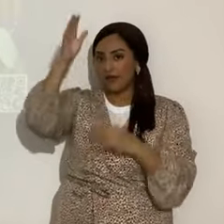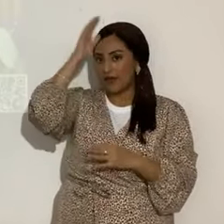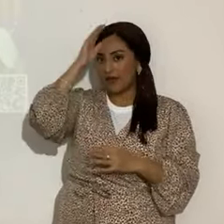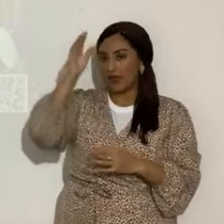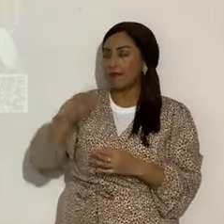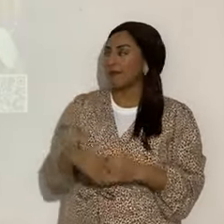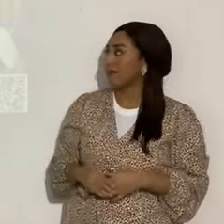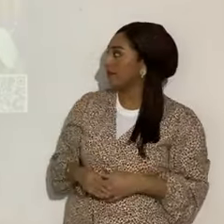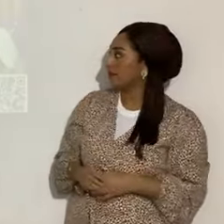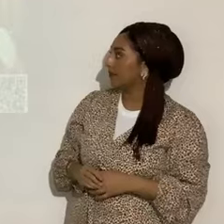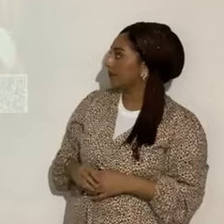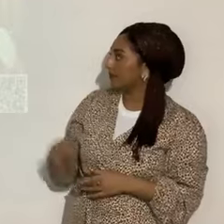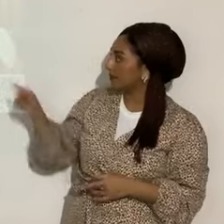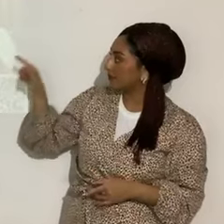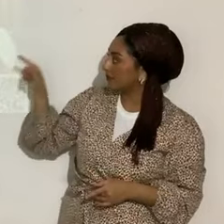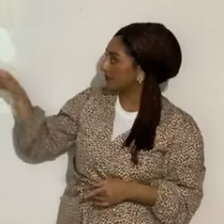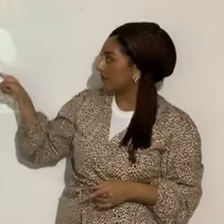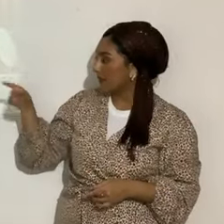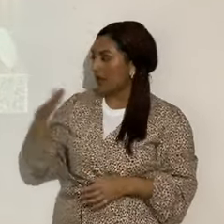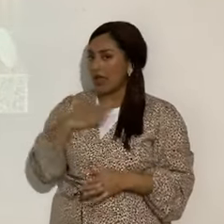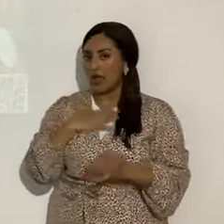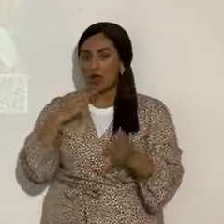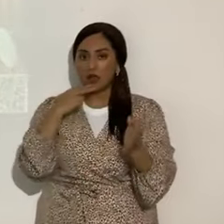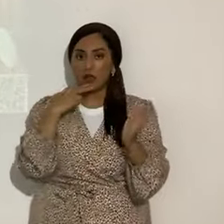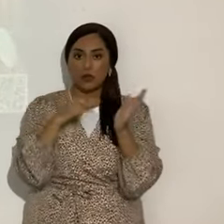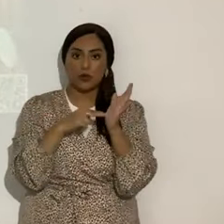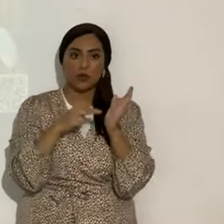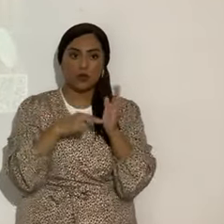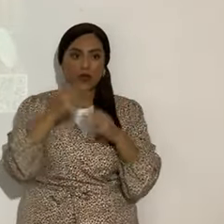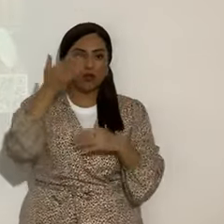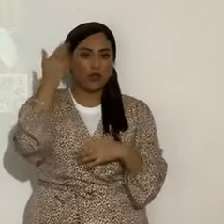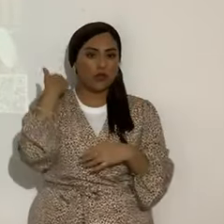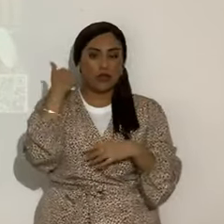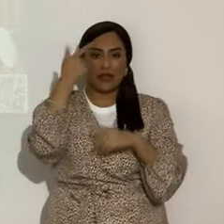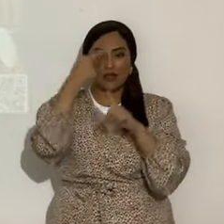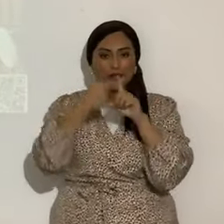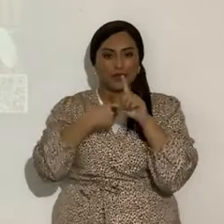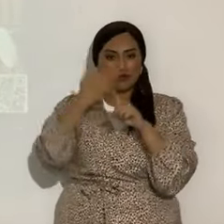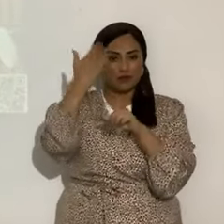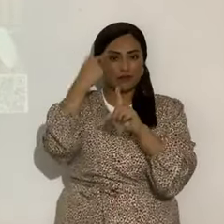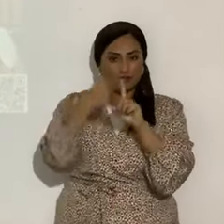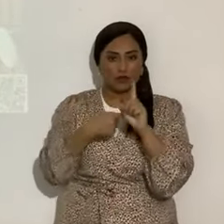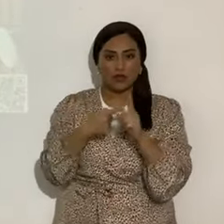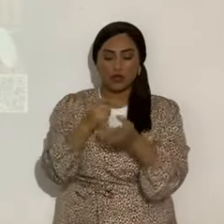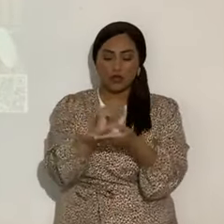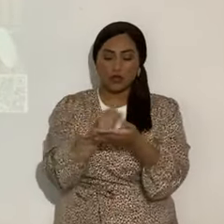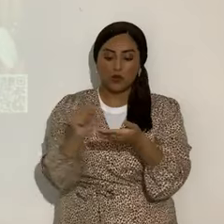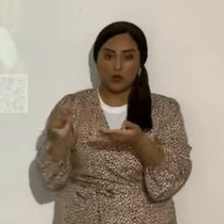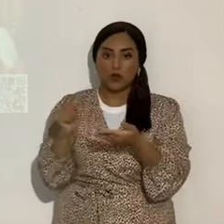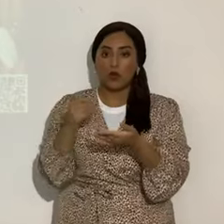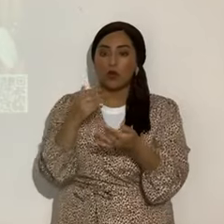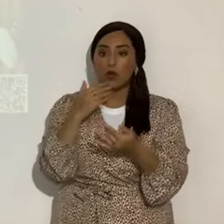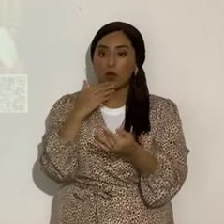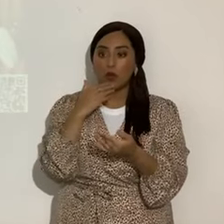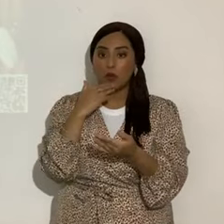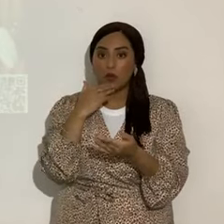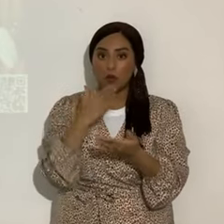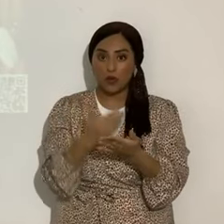Y aquí anoté hace unos meses, sería bueno, o sea, recibí un